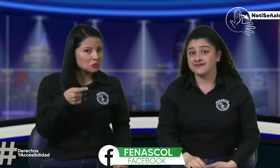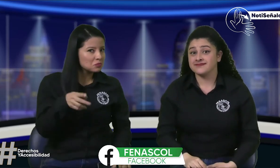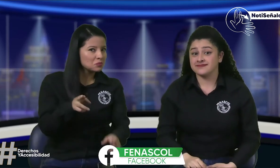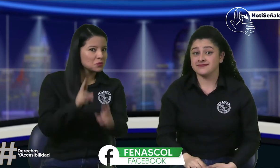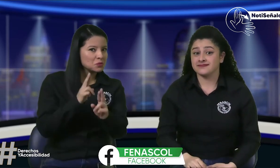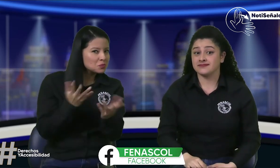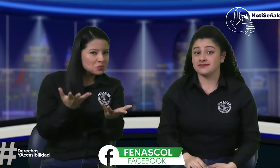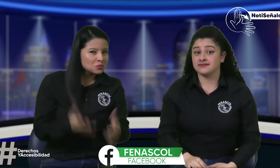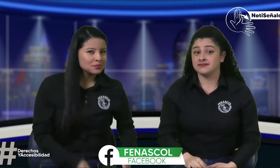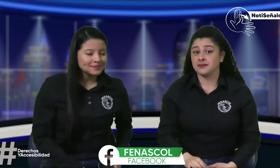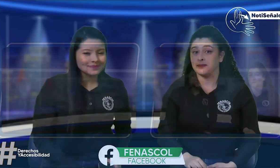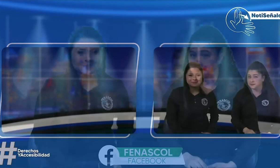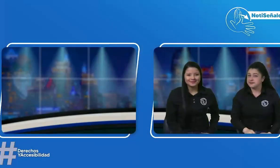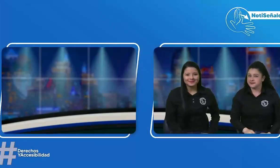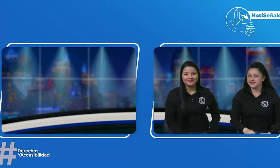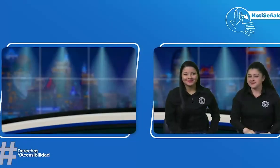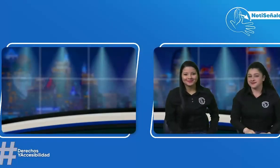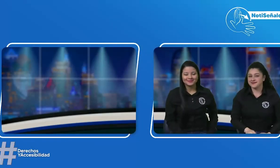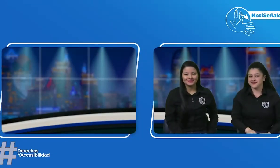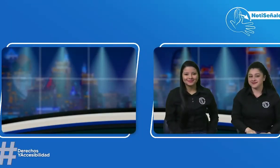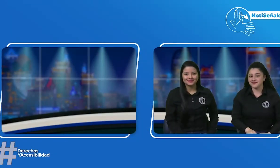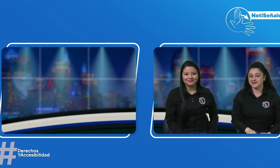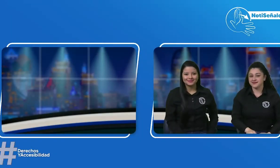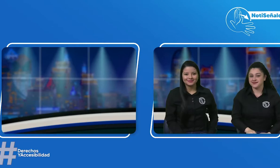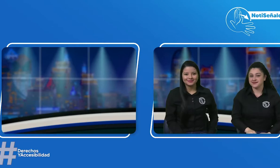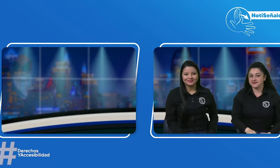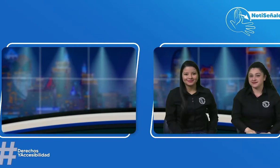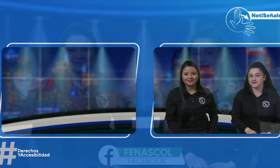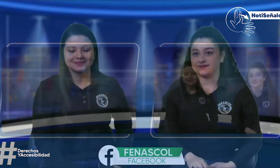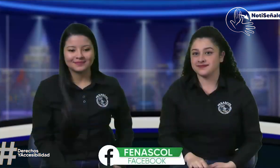del país ¿cuál sería la respuesta? ¿cuál sería la respuesta?